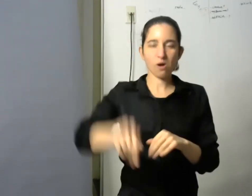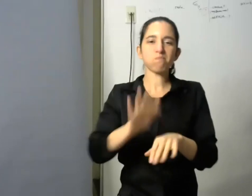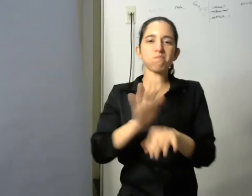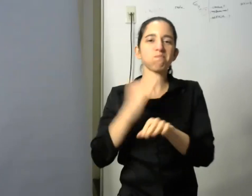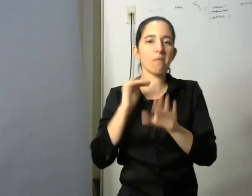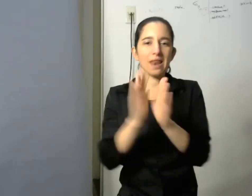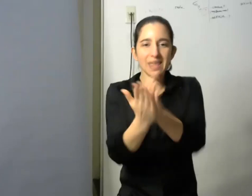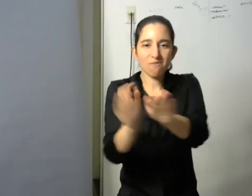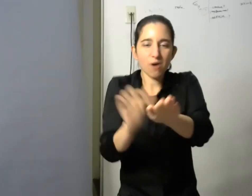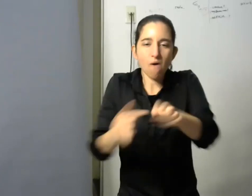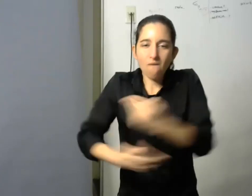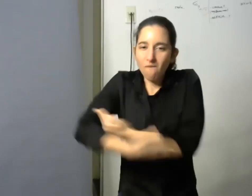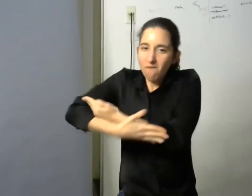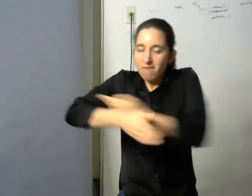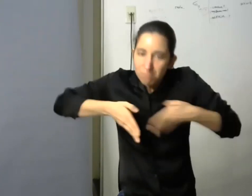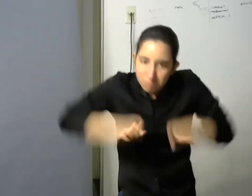libro y